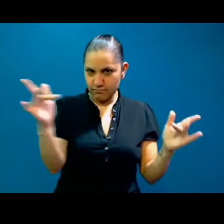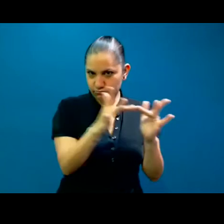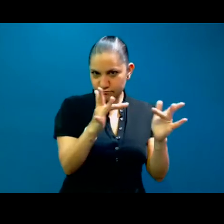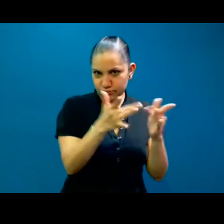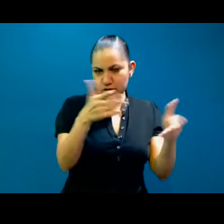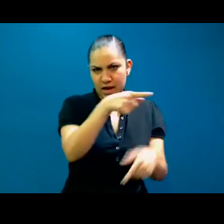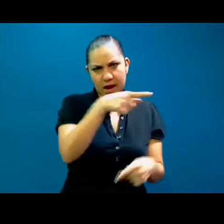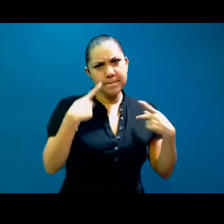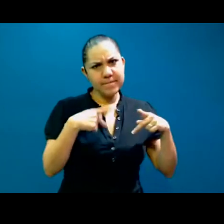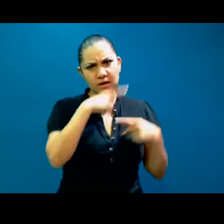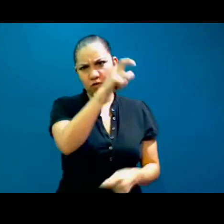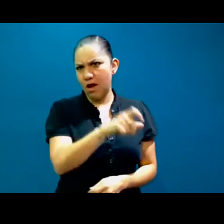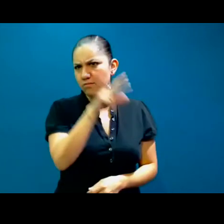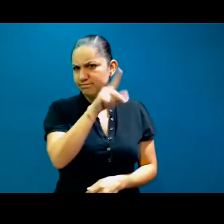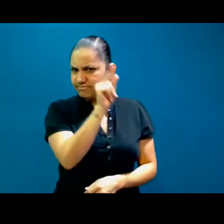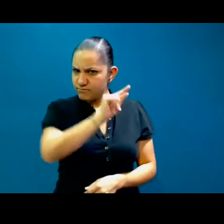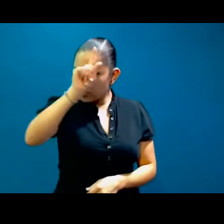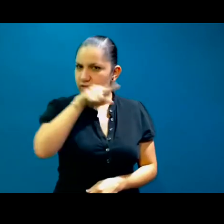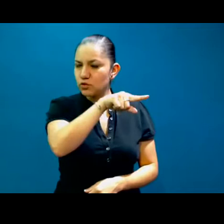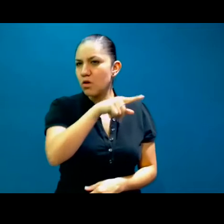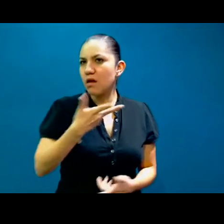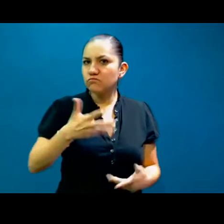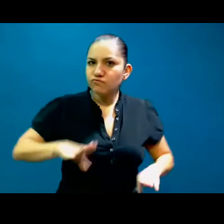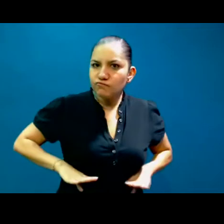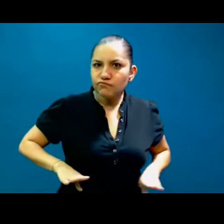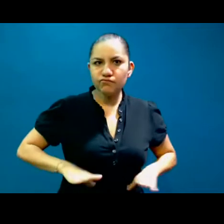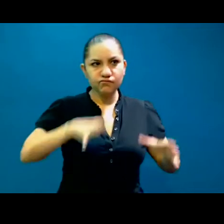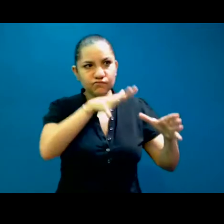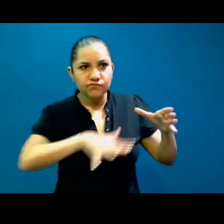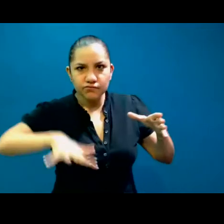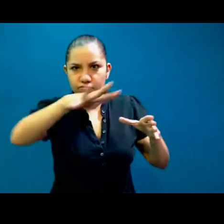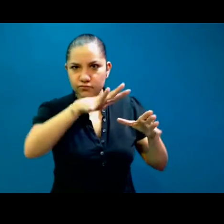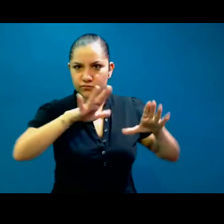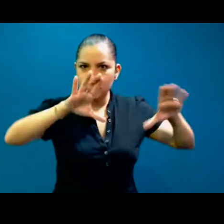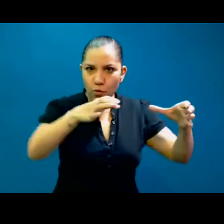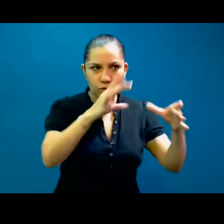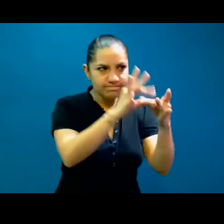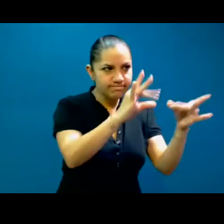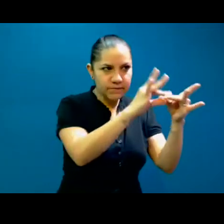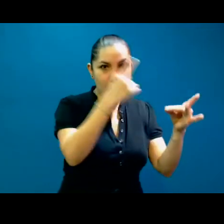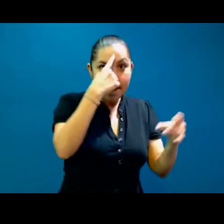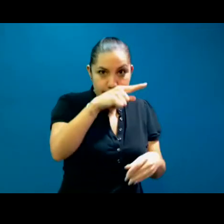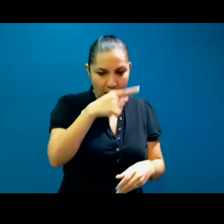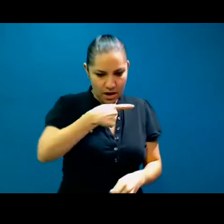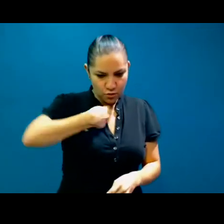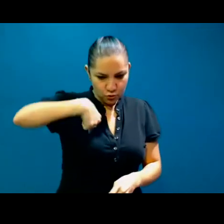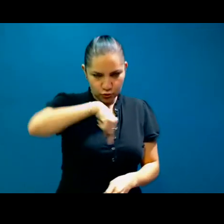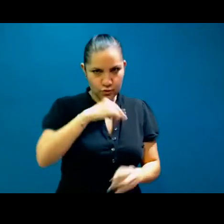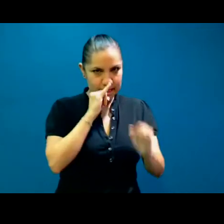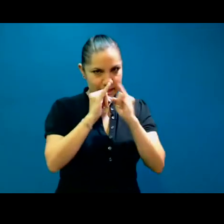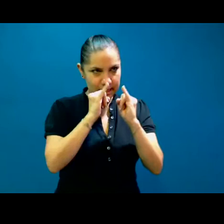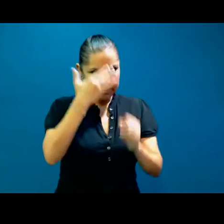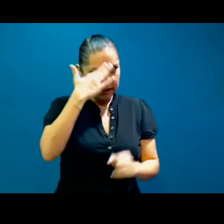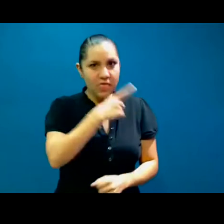contribuyendo en la comunidad, sobre todo haciéndonos tomar conciencia de que un intérprete tiene que estarse actualizando de por vida.